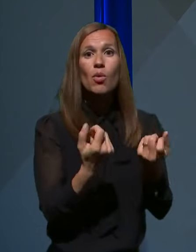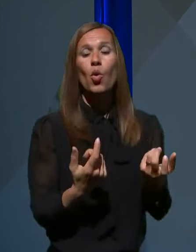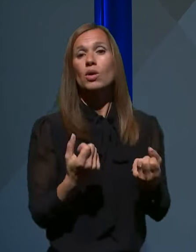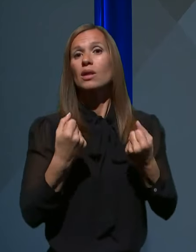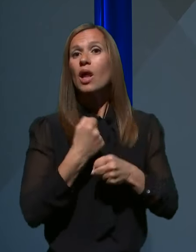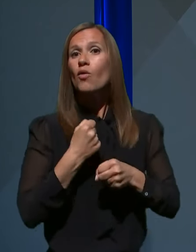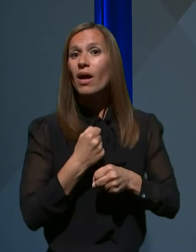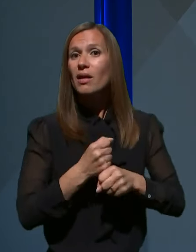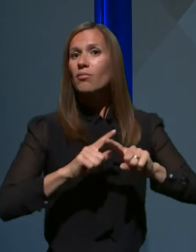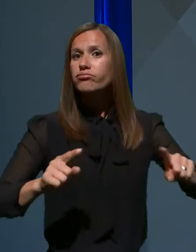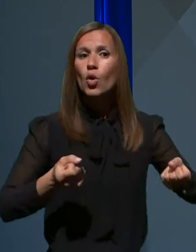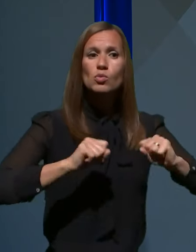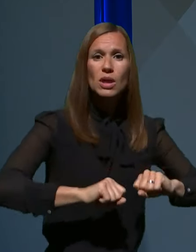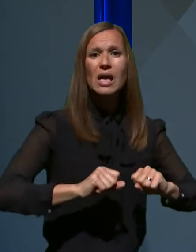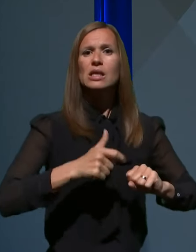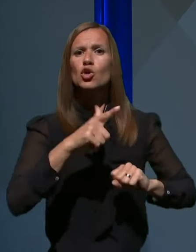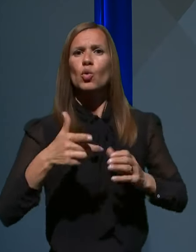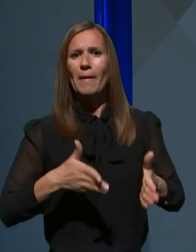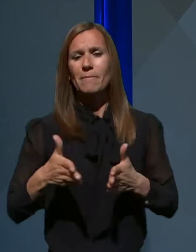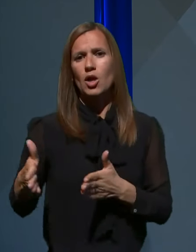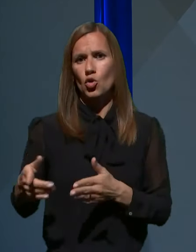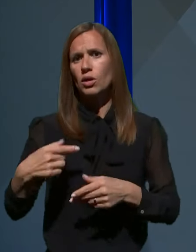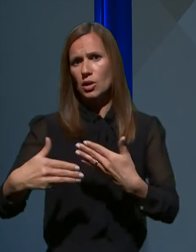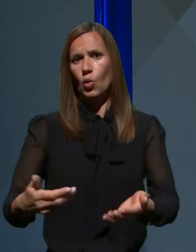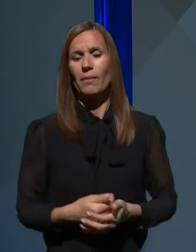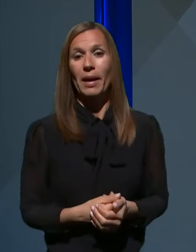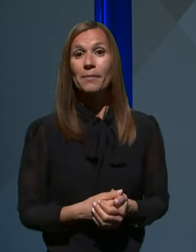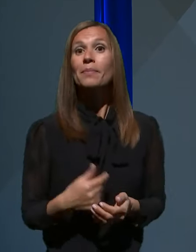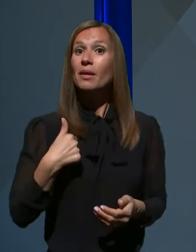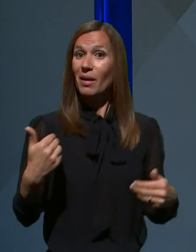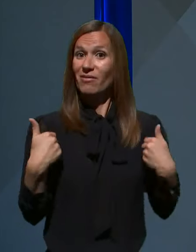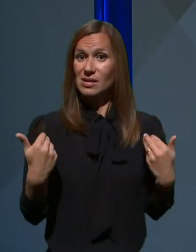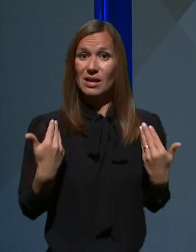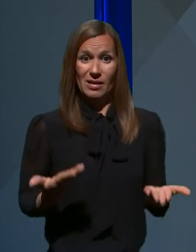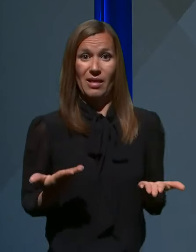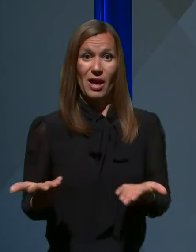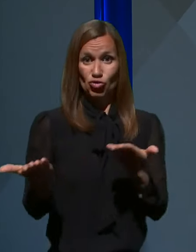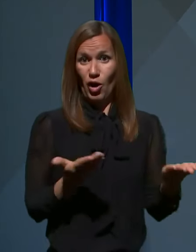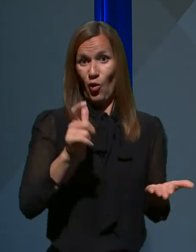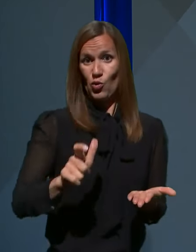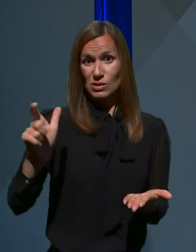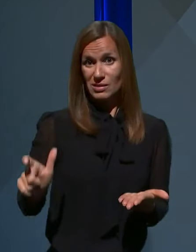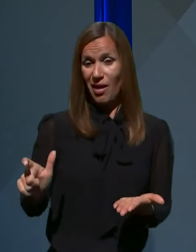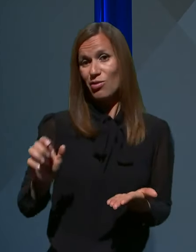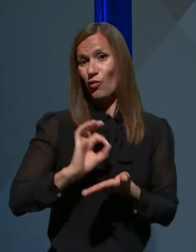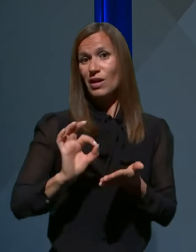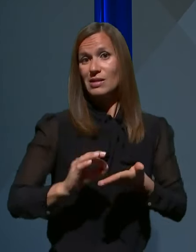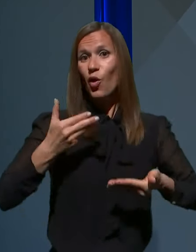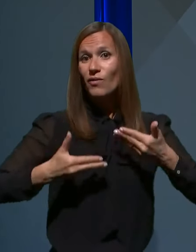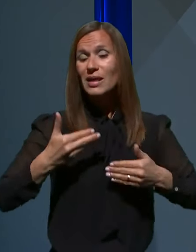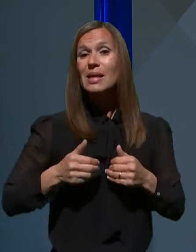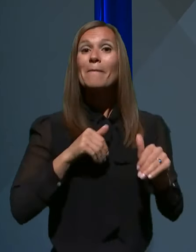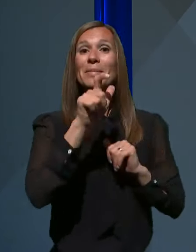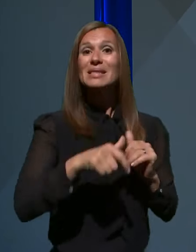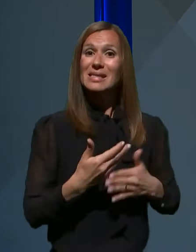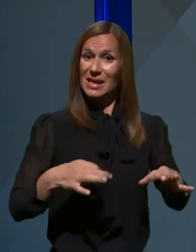in drugih panok in tako naprej. Veseli me, da sta današnja gosta novinarske konference, ministr za